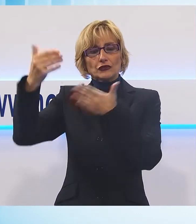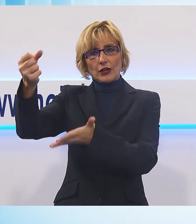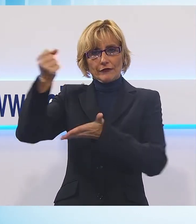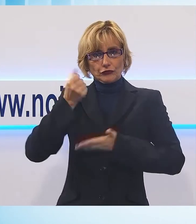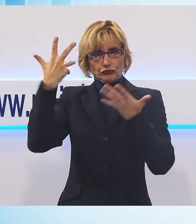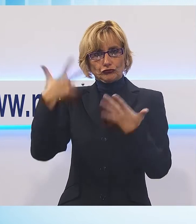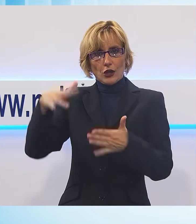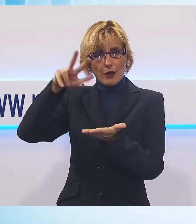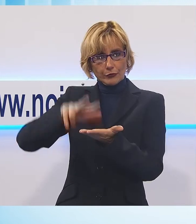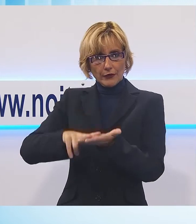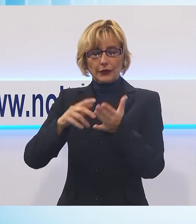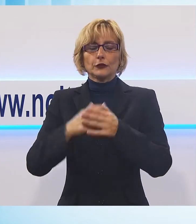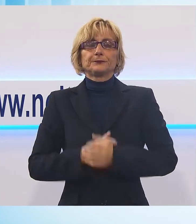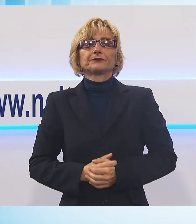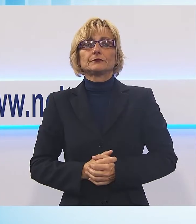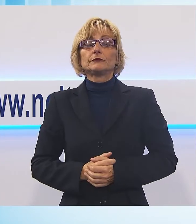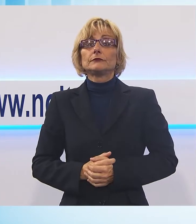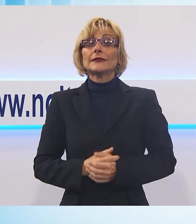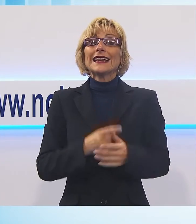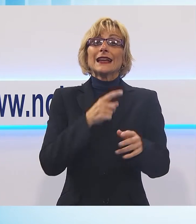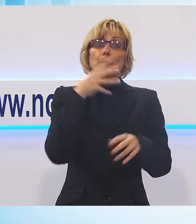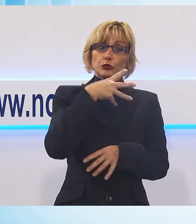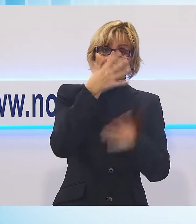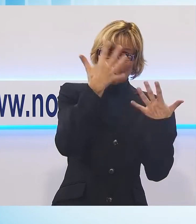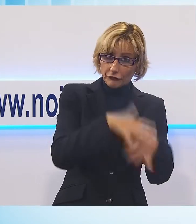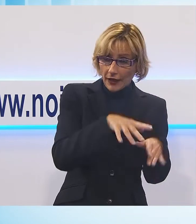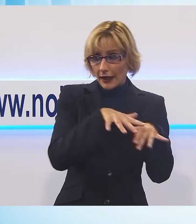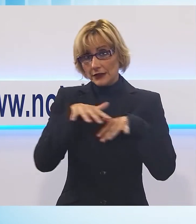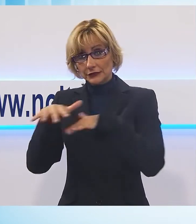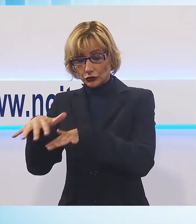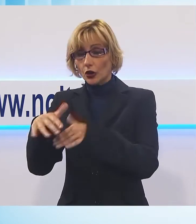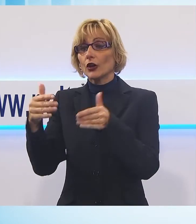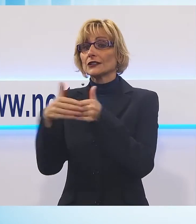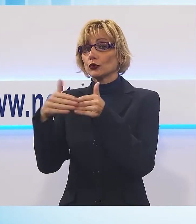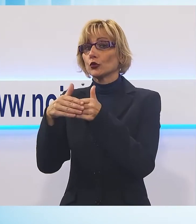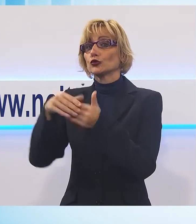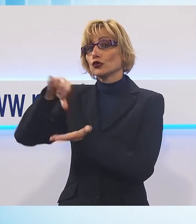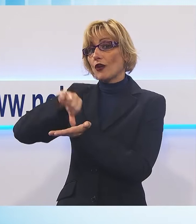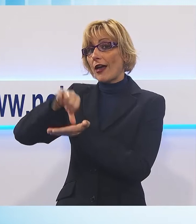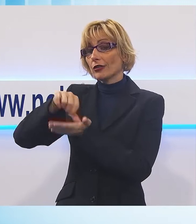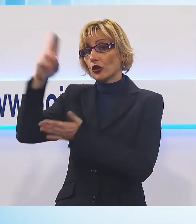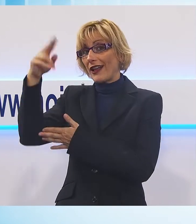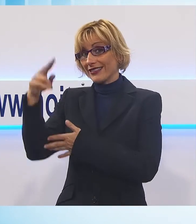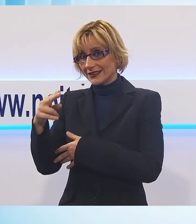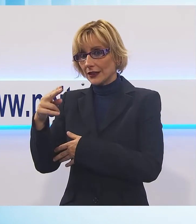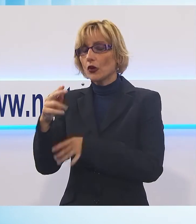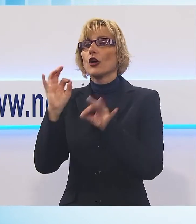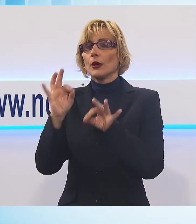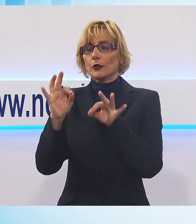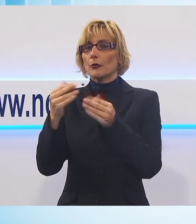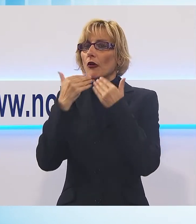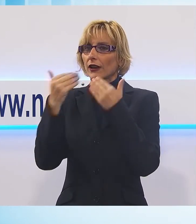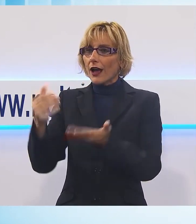mattinata si è poi realmente completata a pochi chilometri di distanza al liceo artistico Passaglia in pieno centro di Lucca in questo caso grazie ad un